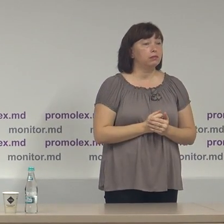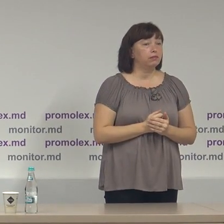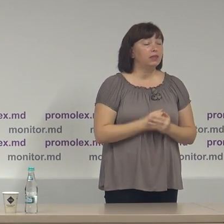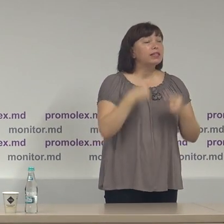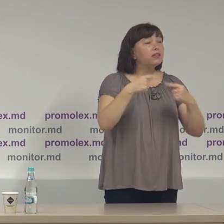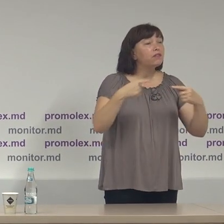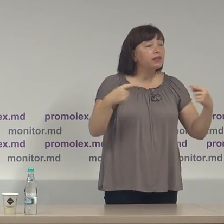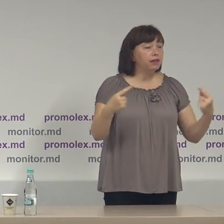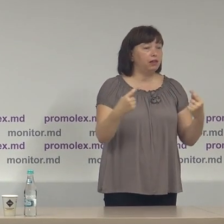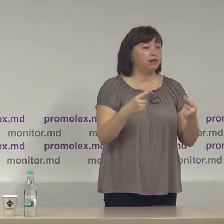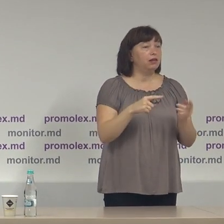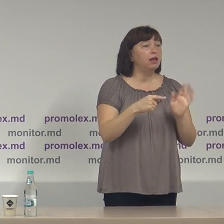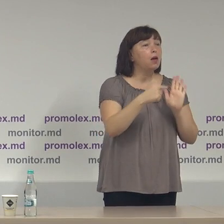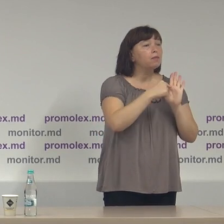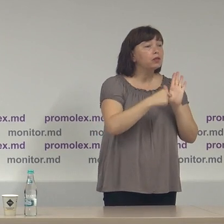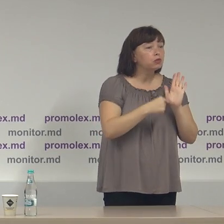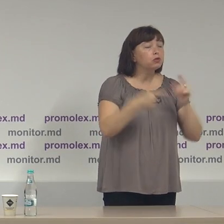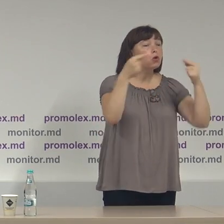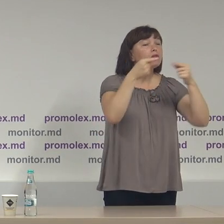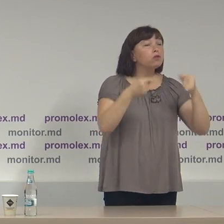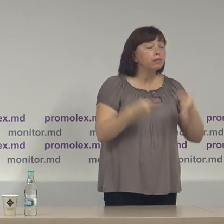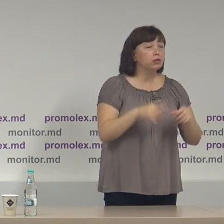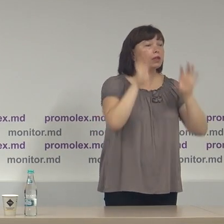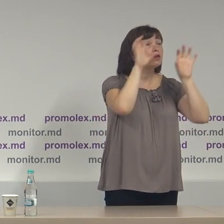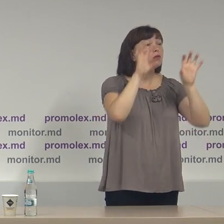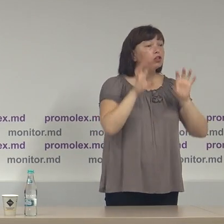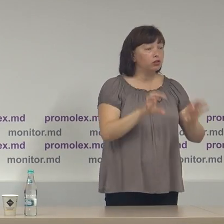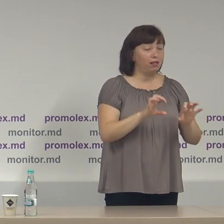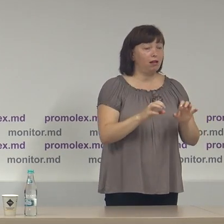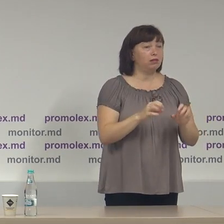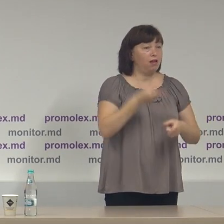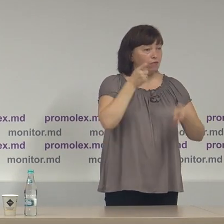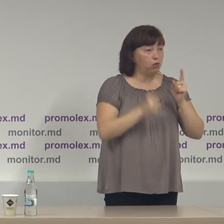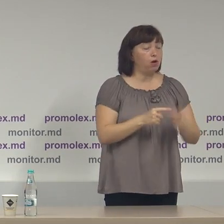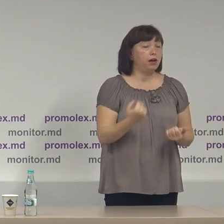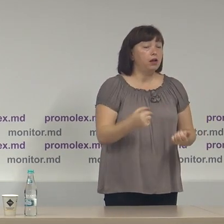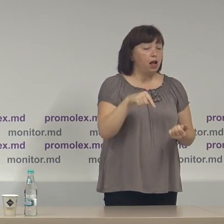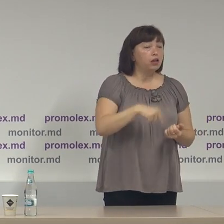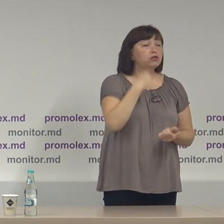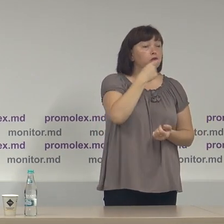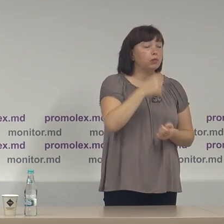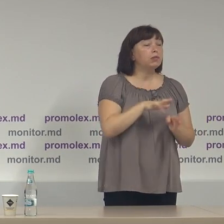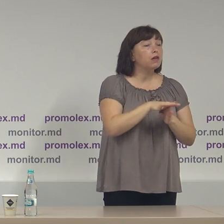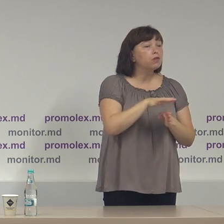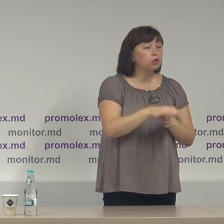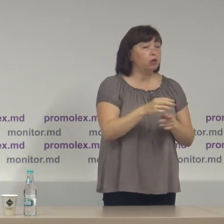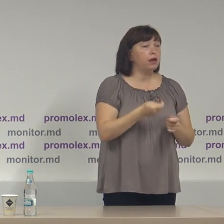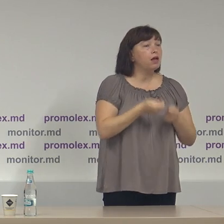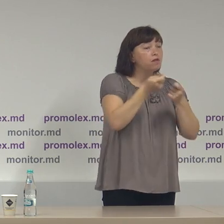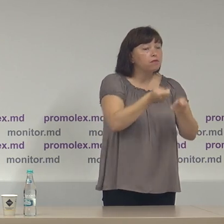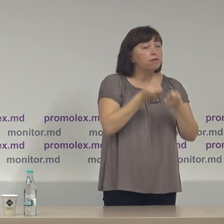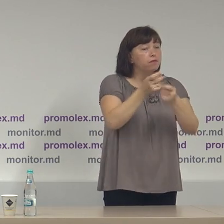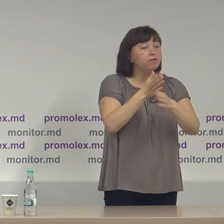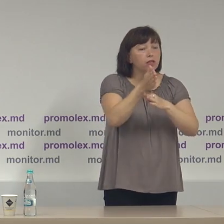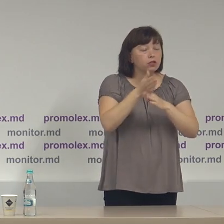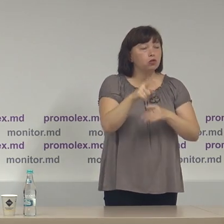diferite mențiuni în conformitate cu legislația învegoare. Aici vorbim de efectuarea vizitelor în